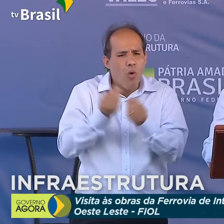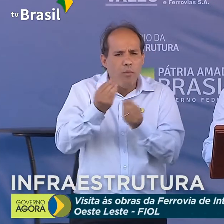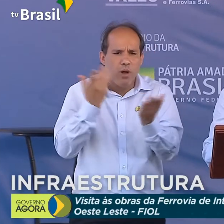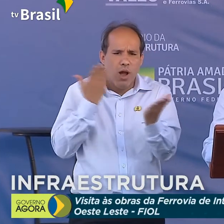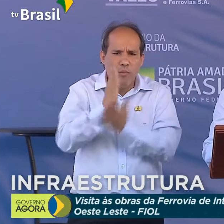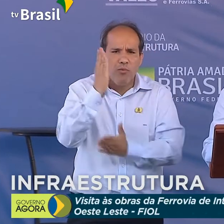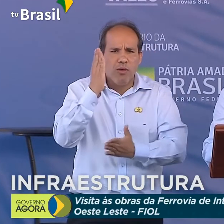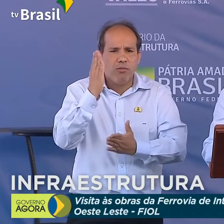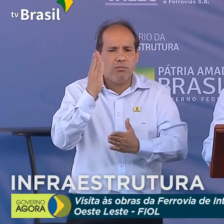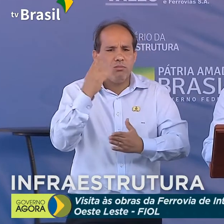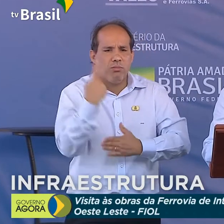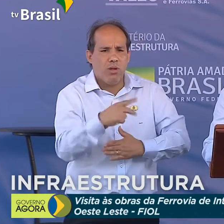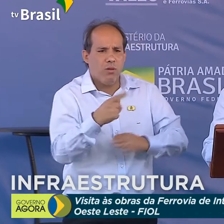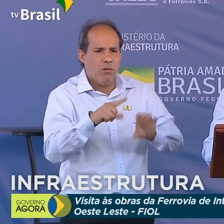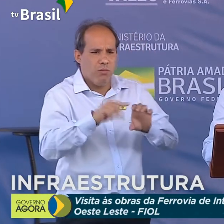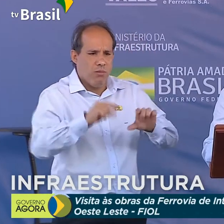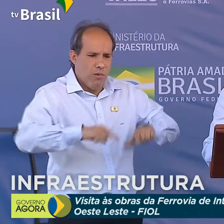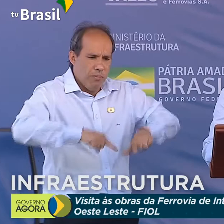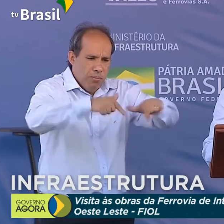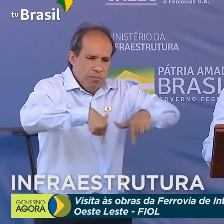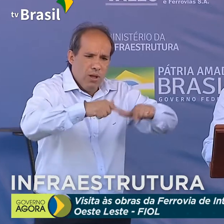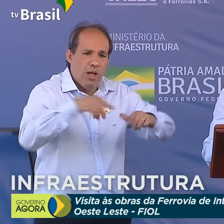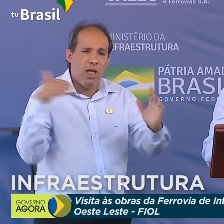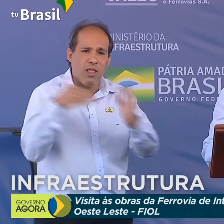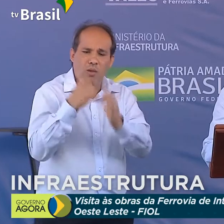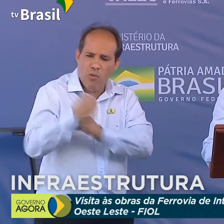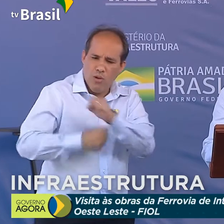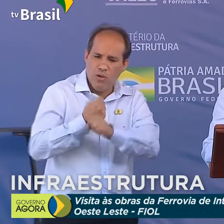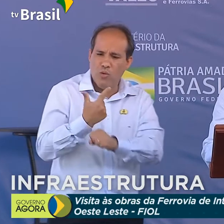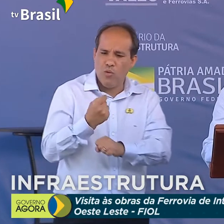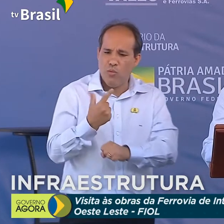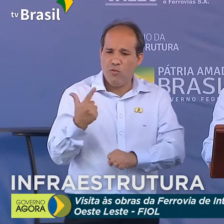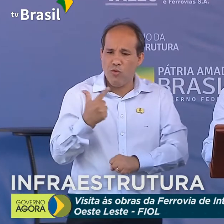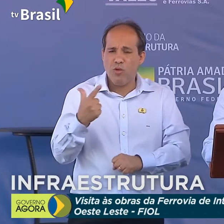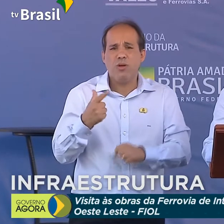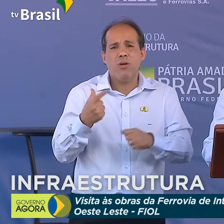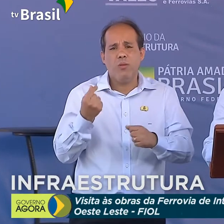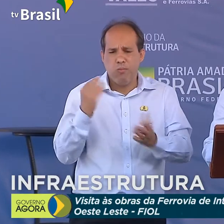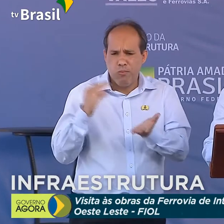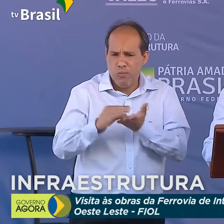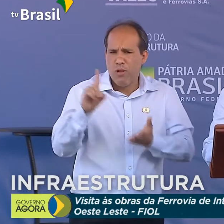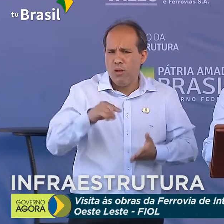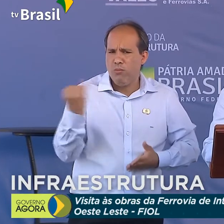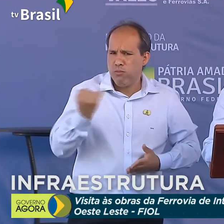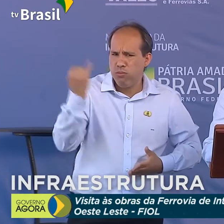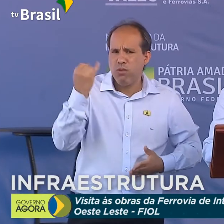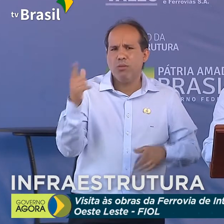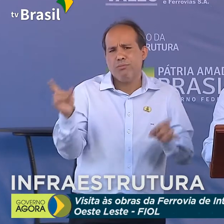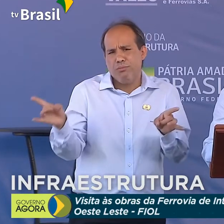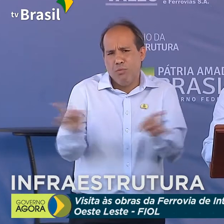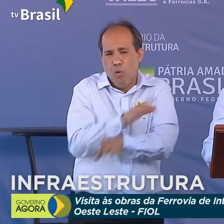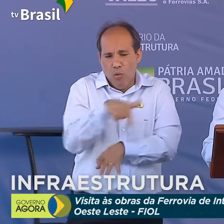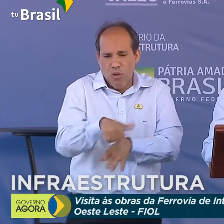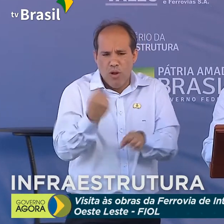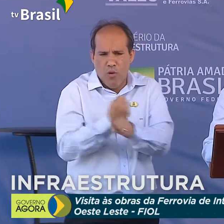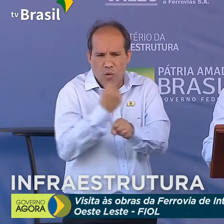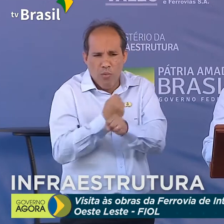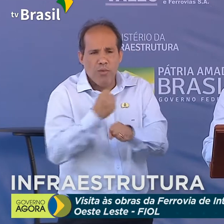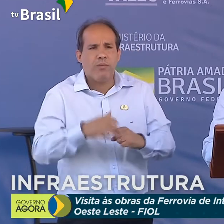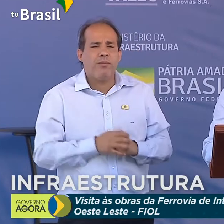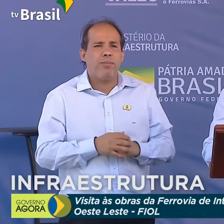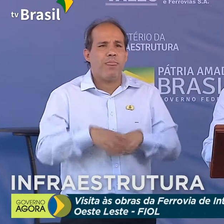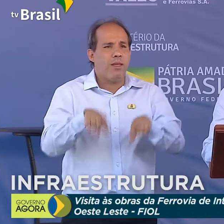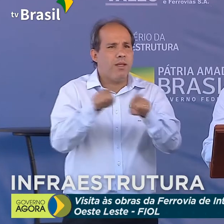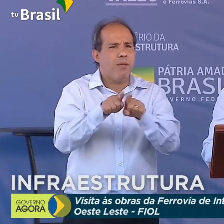até 2022. A questão dos recursos é algo necessário, importante para a conclusão desse empreendimento. E